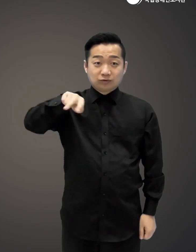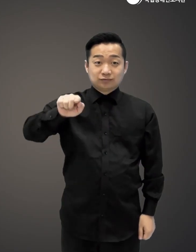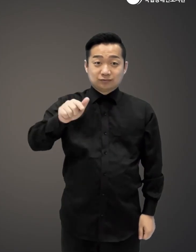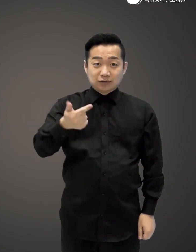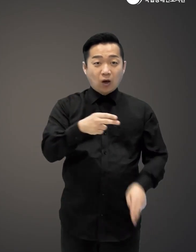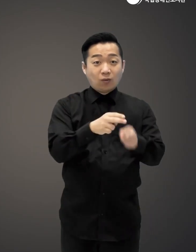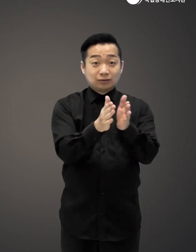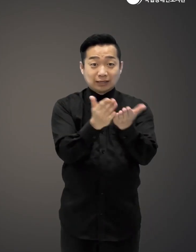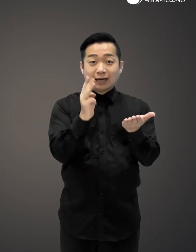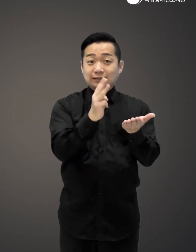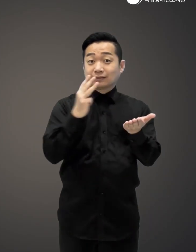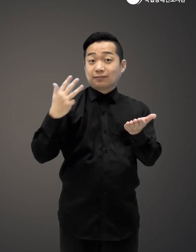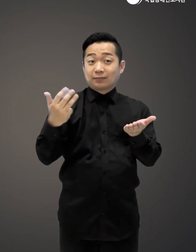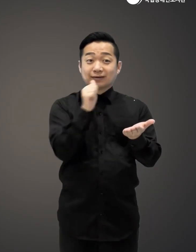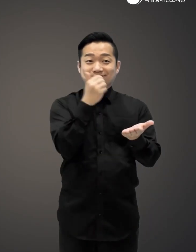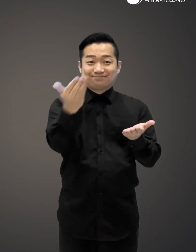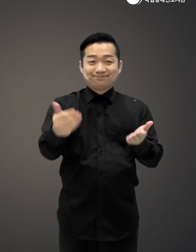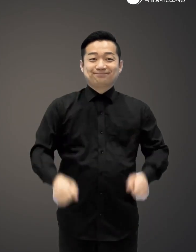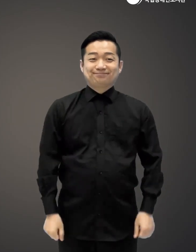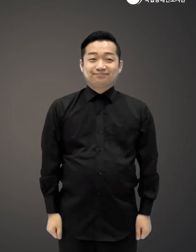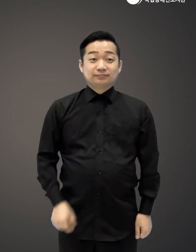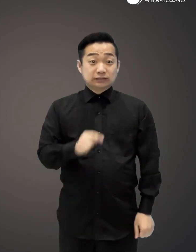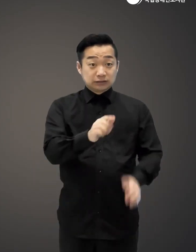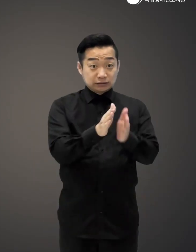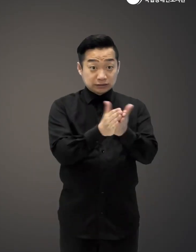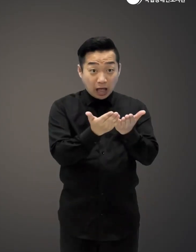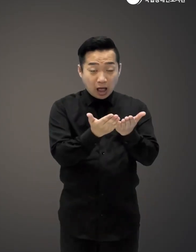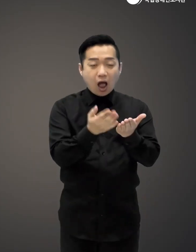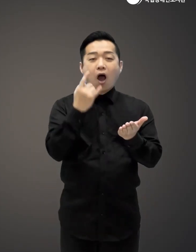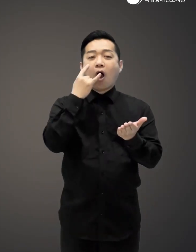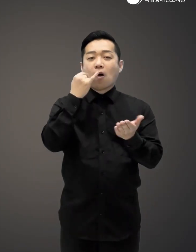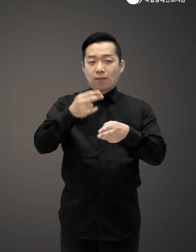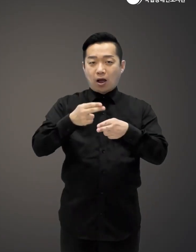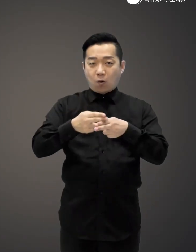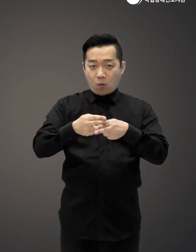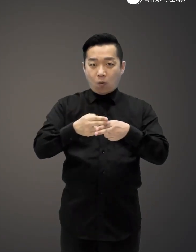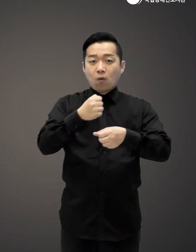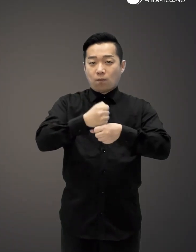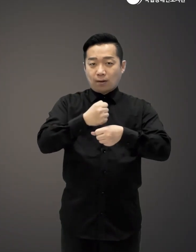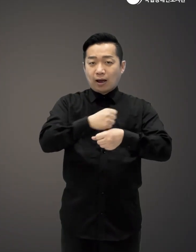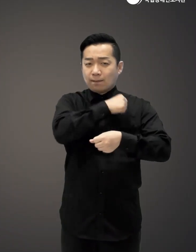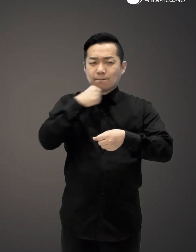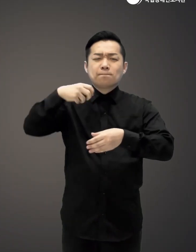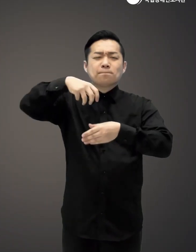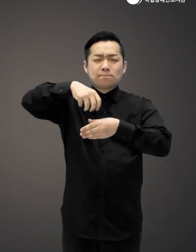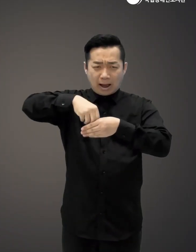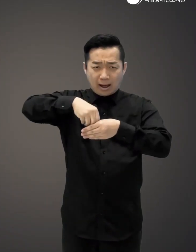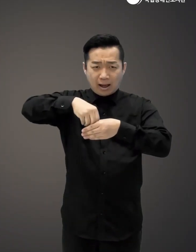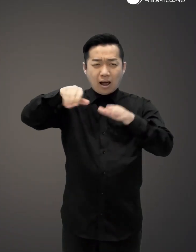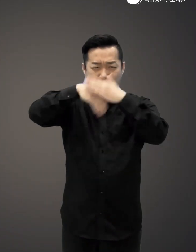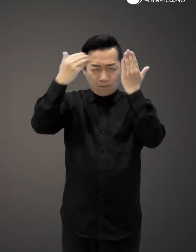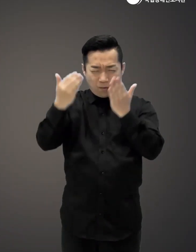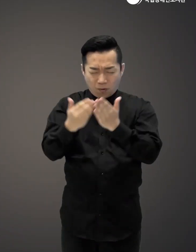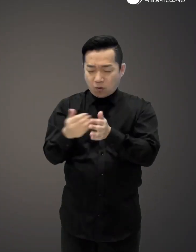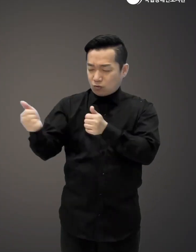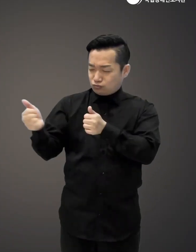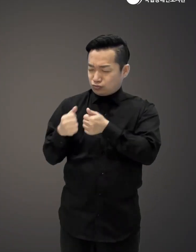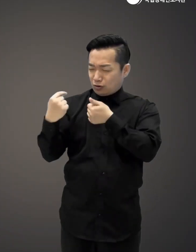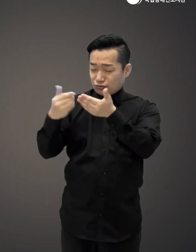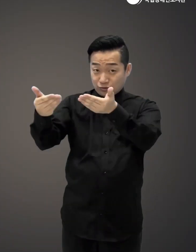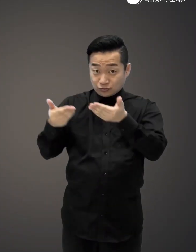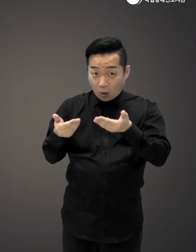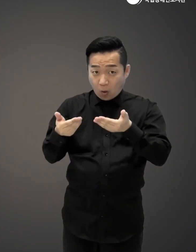요리백과 338을 소개합니다 이 책은 마치 엄마가 재료 손질부터 맛내기까지 옆에서